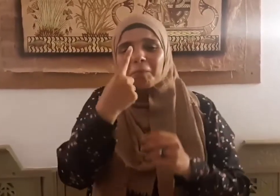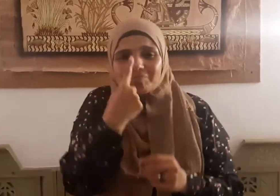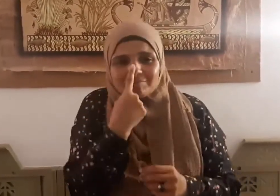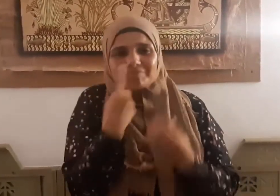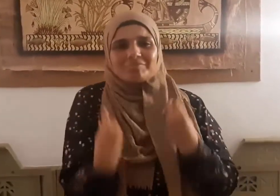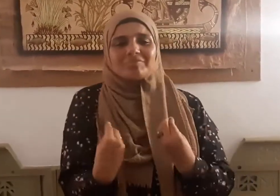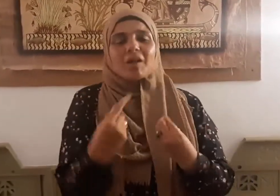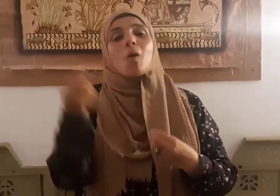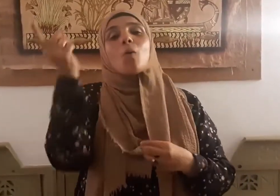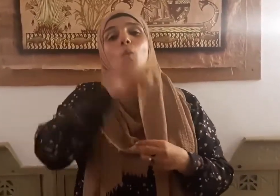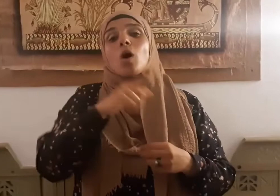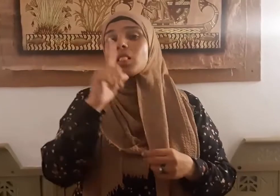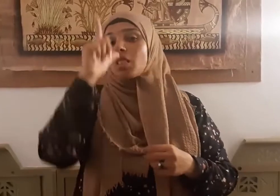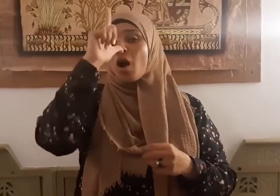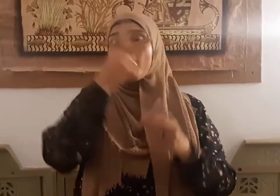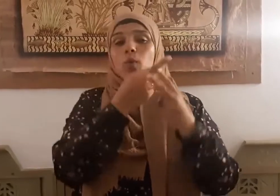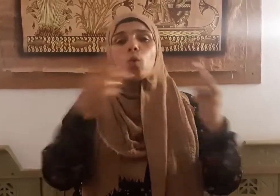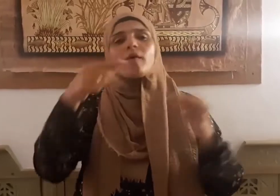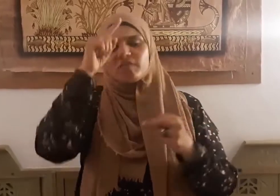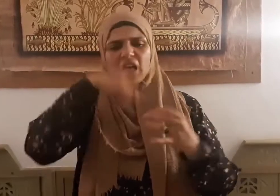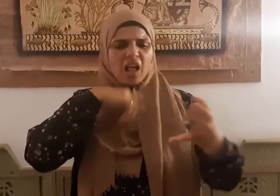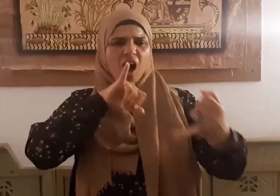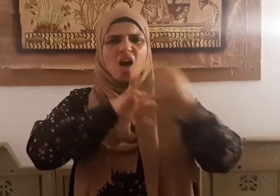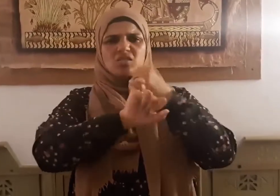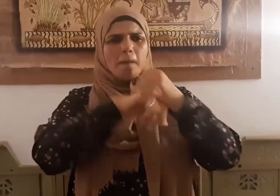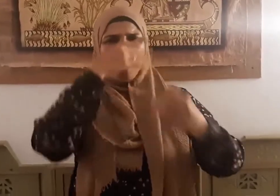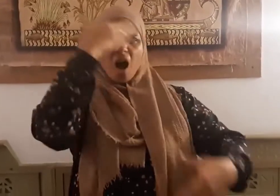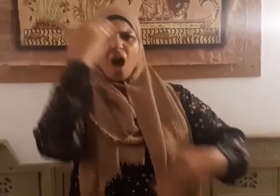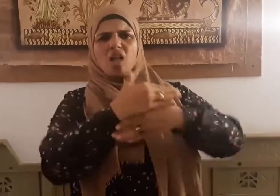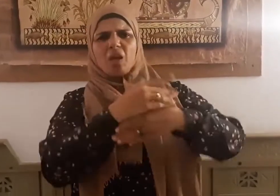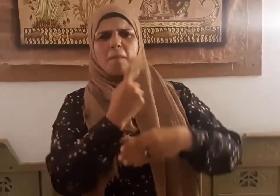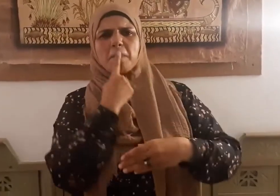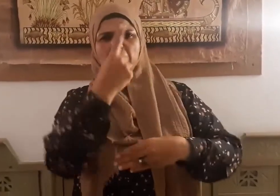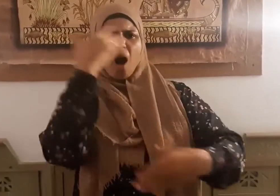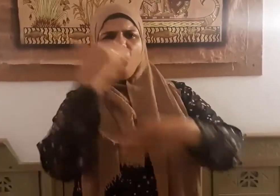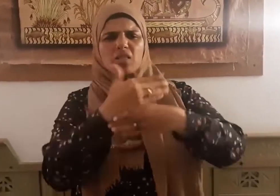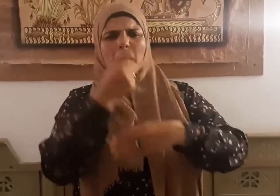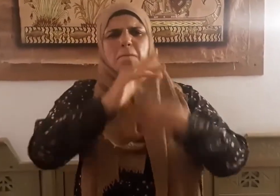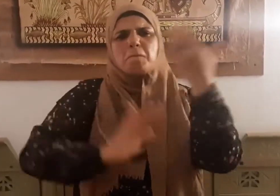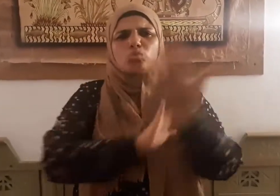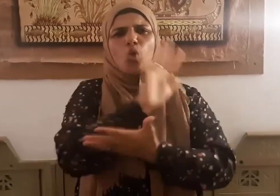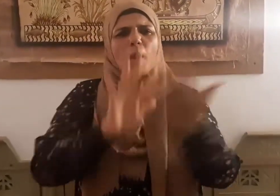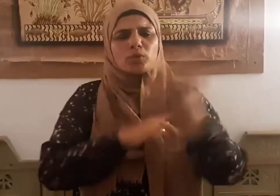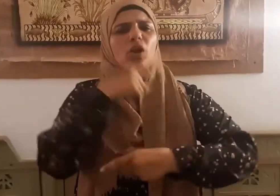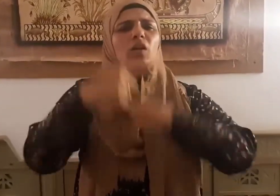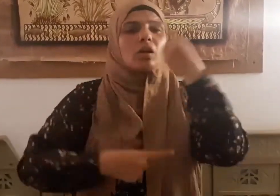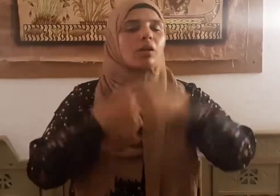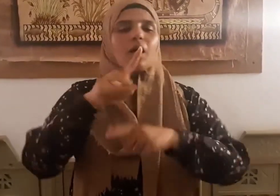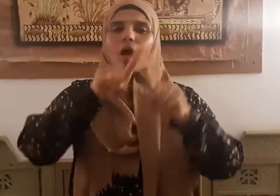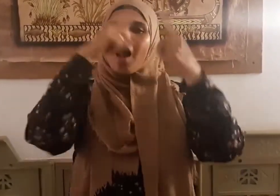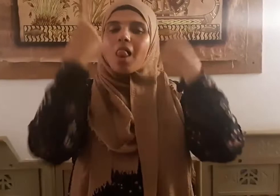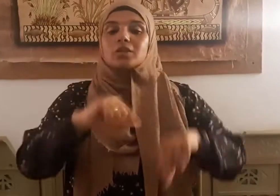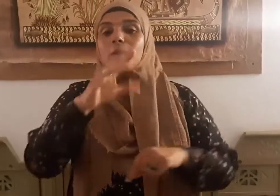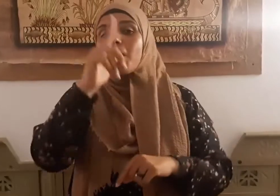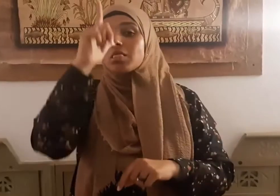اللدد في الخصومة والفجور فيها ولا خلاف في أنه